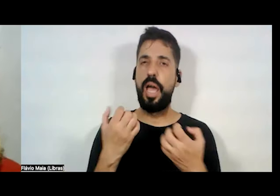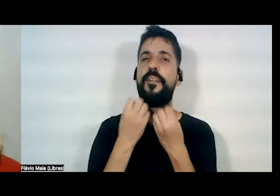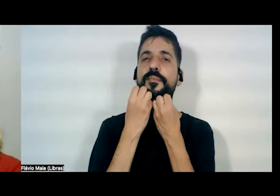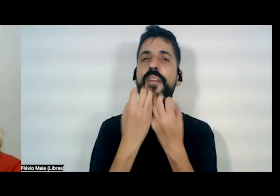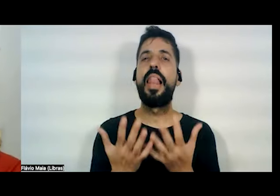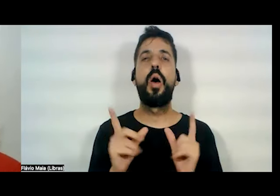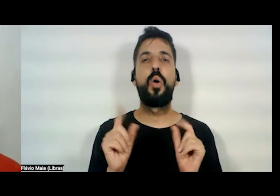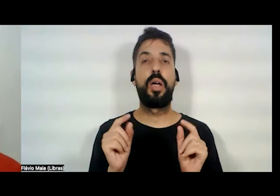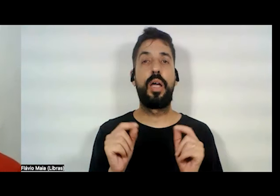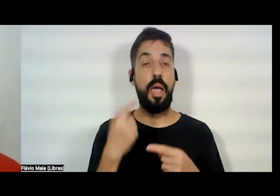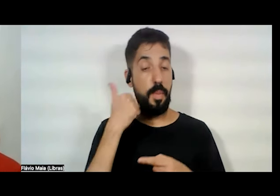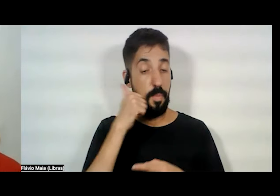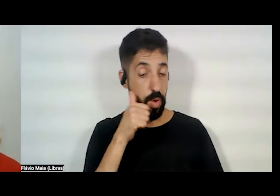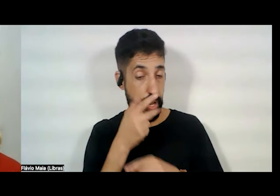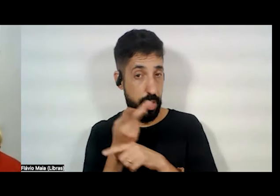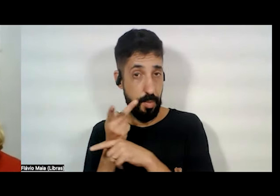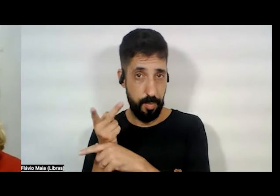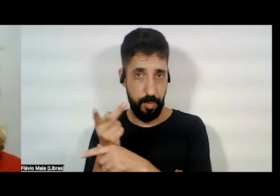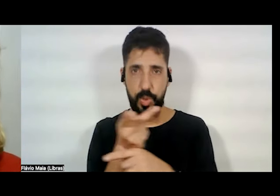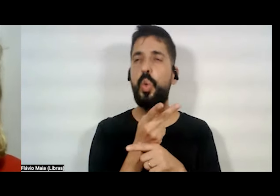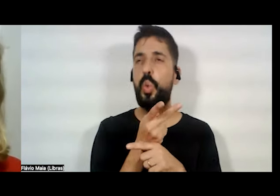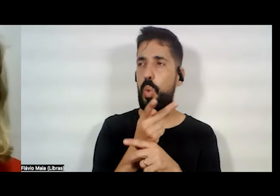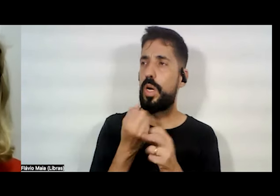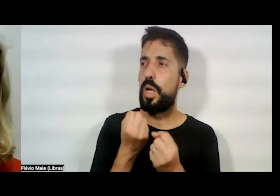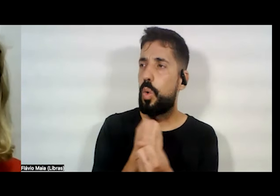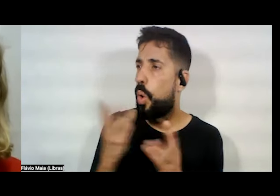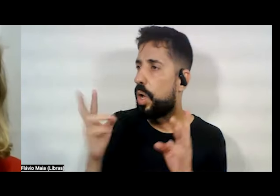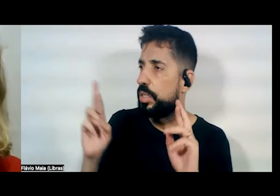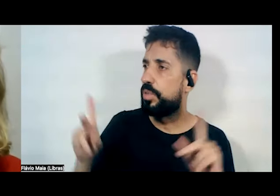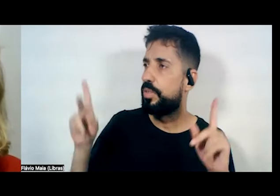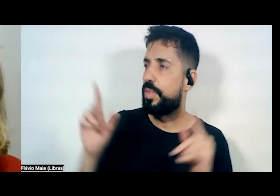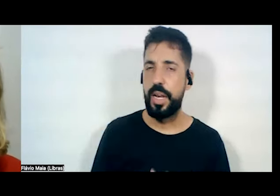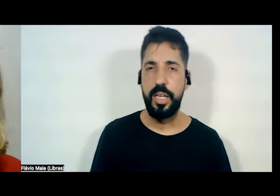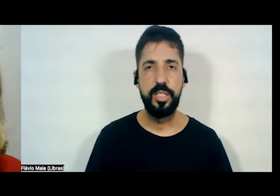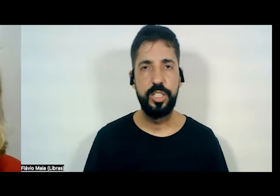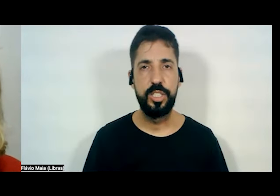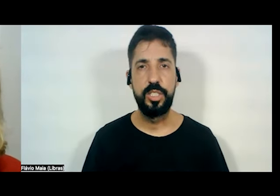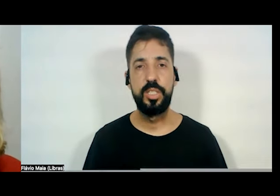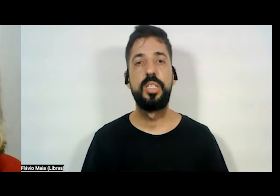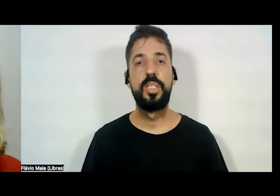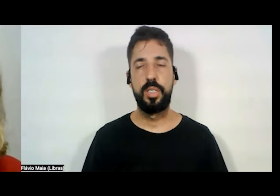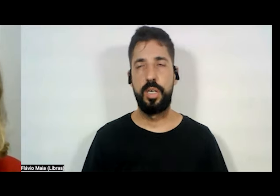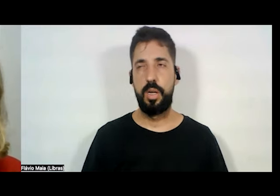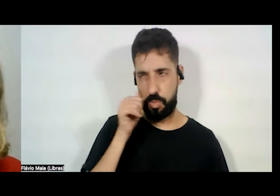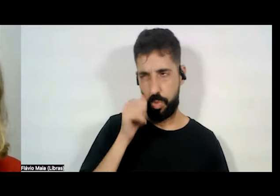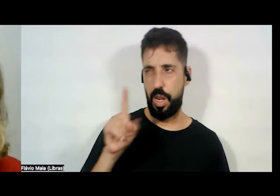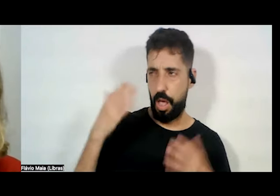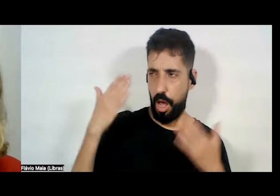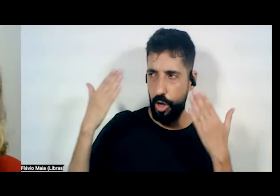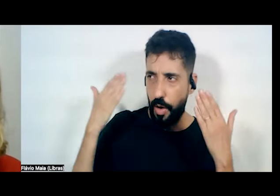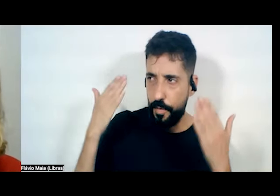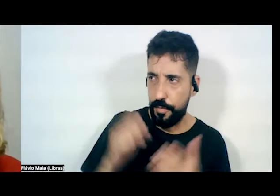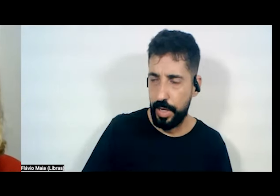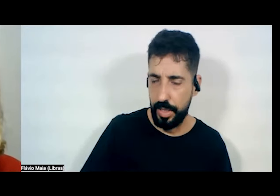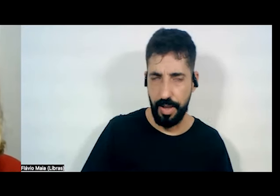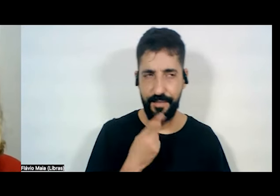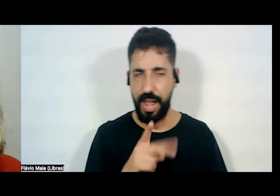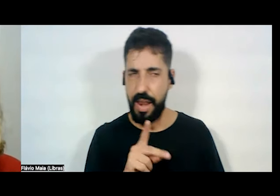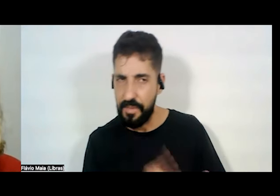procuram as contradições. As mulheres, às vezes, podem ser desconfiadas. Está dizendo a verdade ou não está?